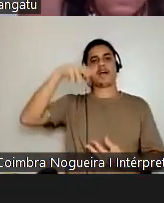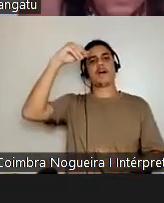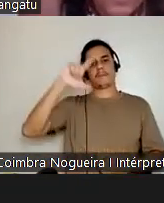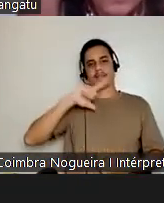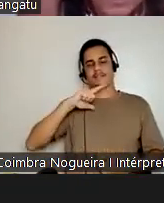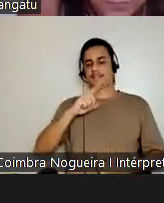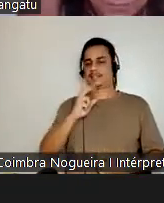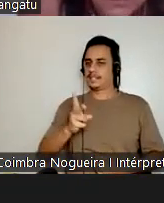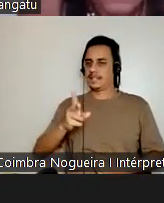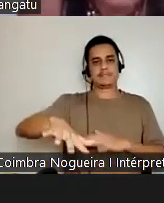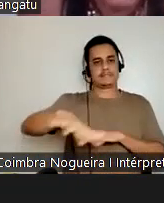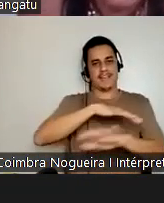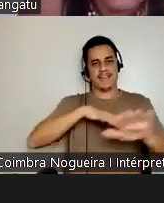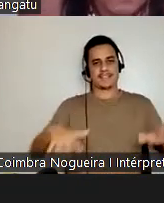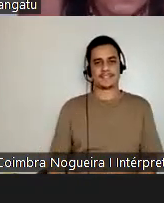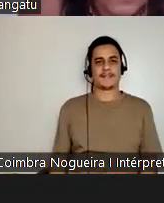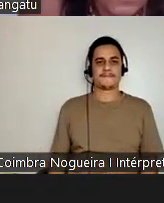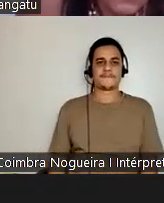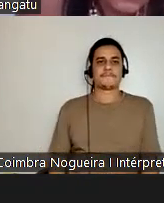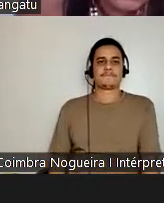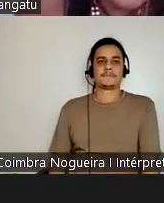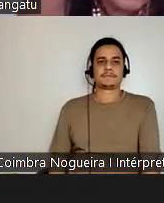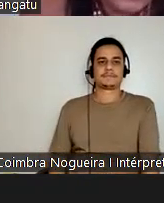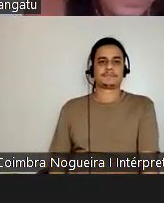instintivos que dançamos o tempo todo no espaço.